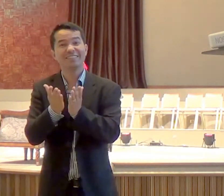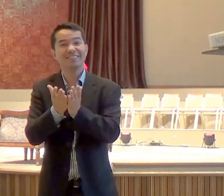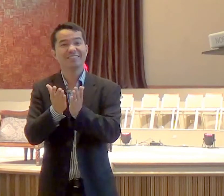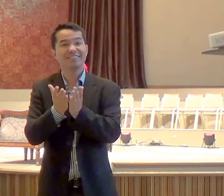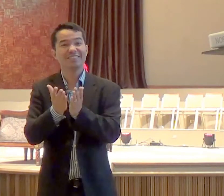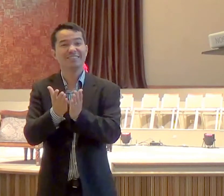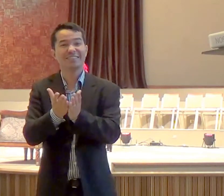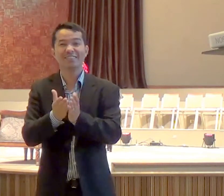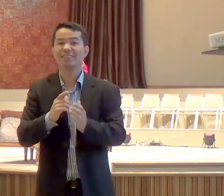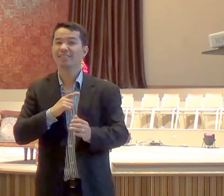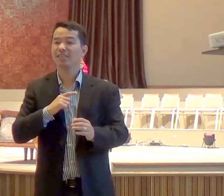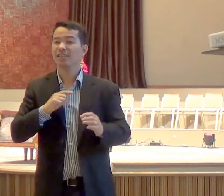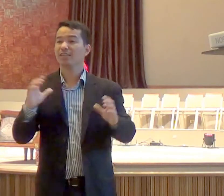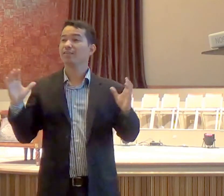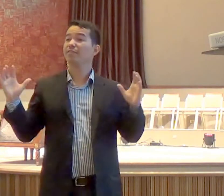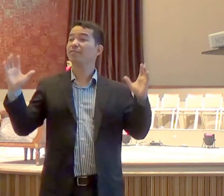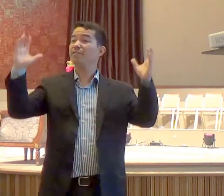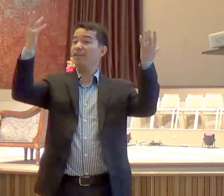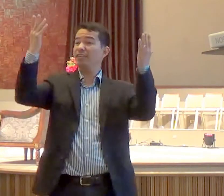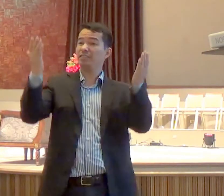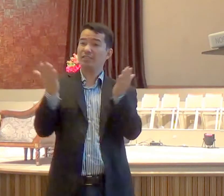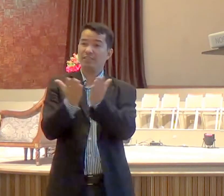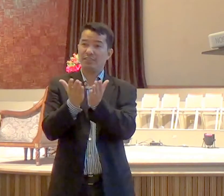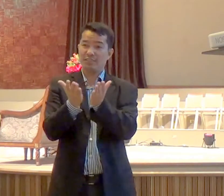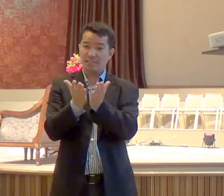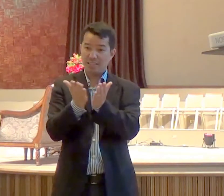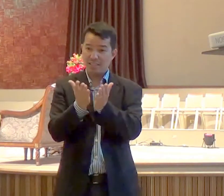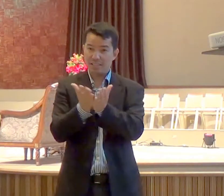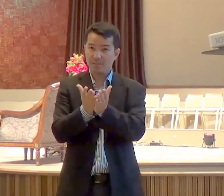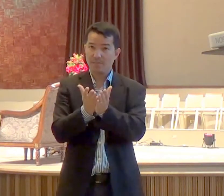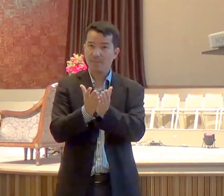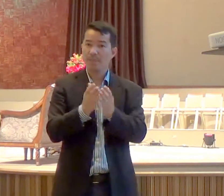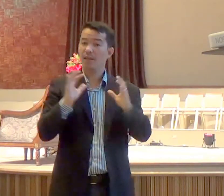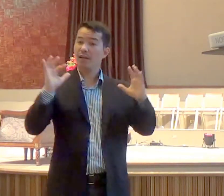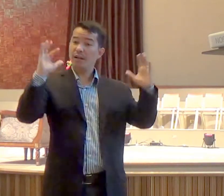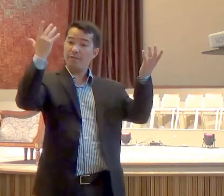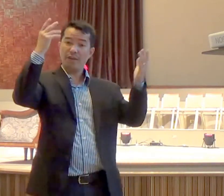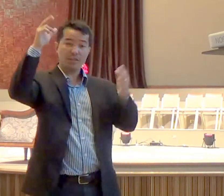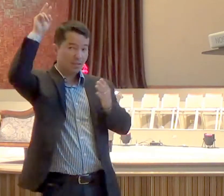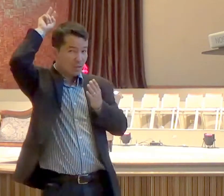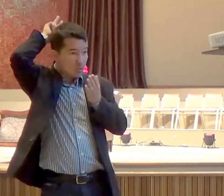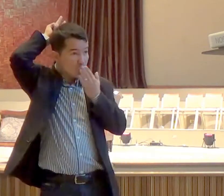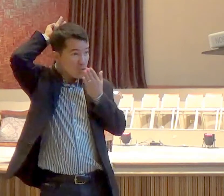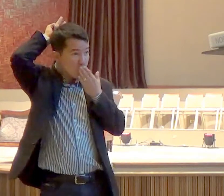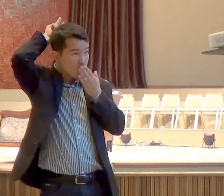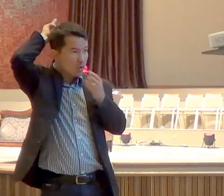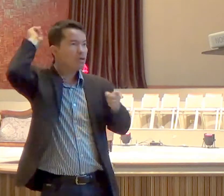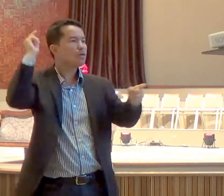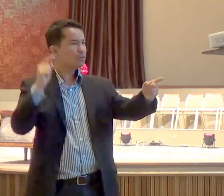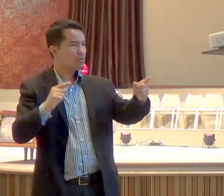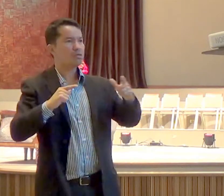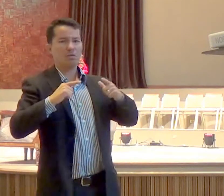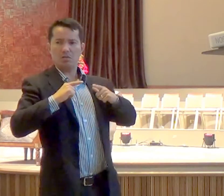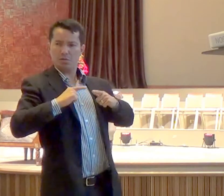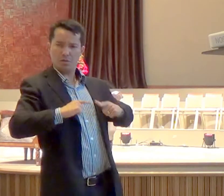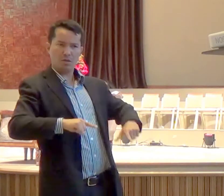tem festa de cristão que você vai, e festa de ímpio, que às vezes a festa de ímpio, é mais honesta, e